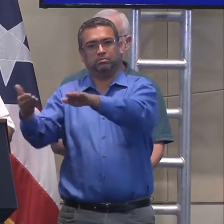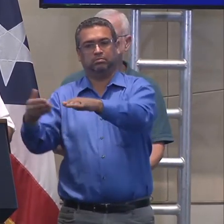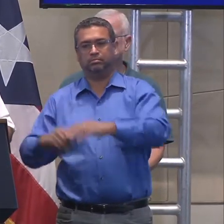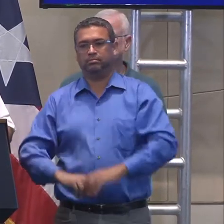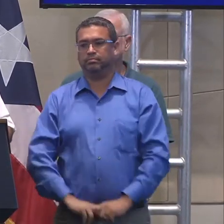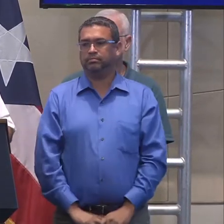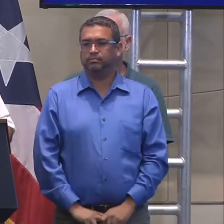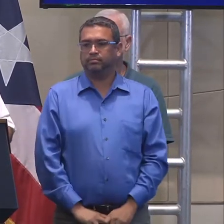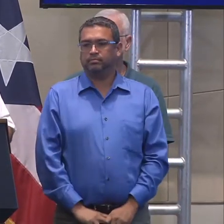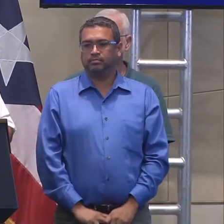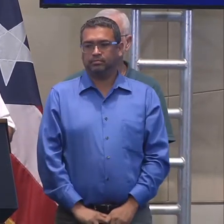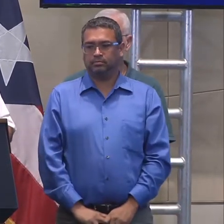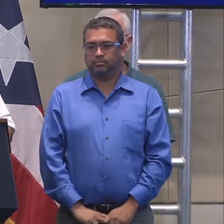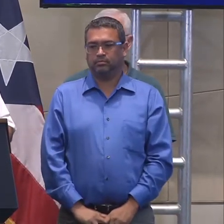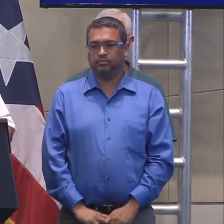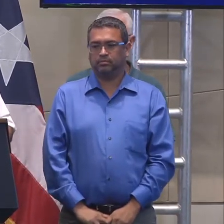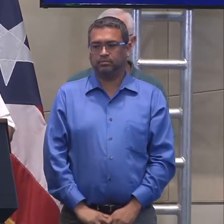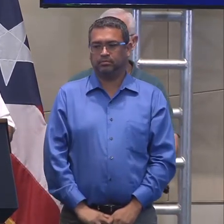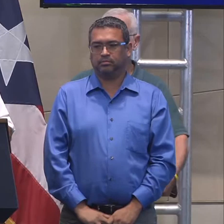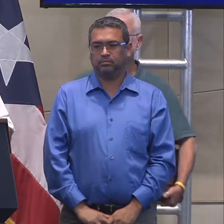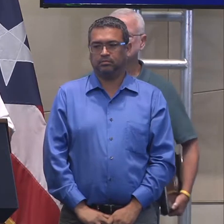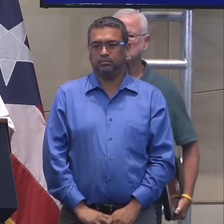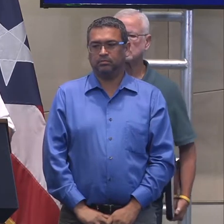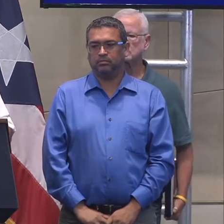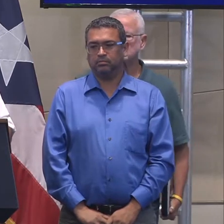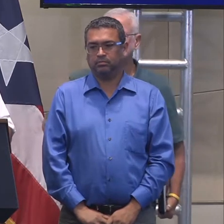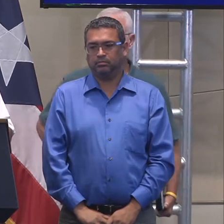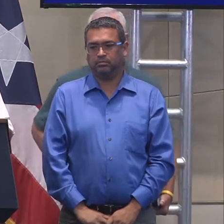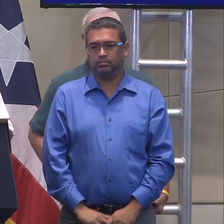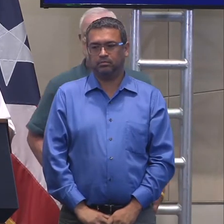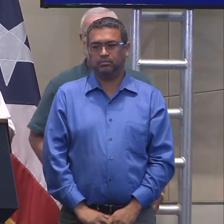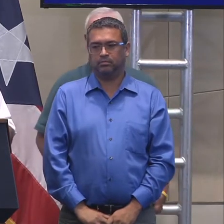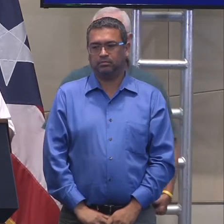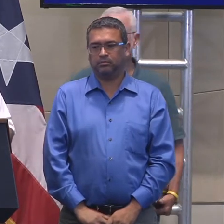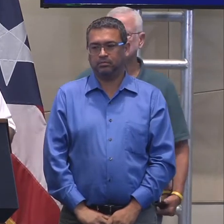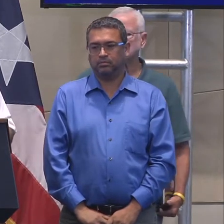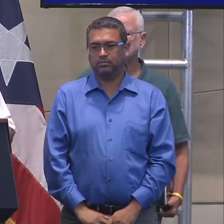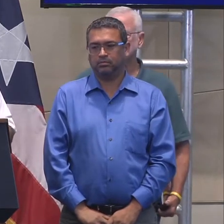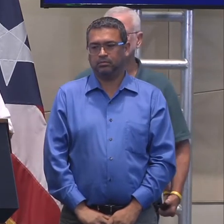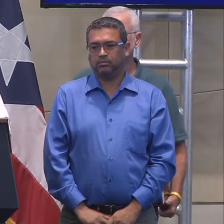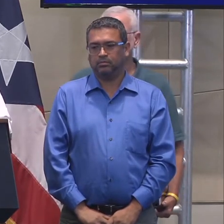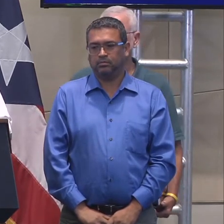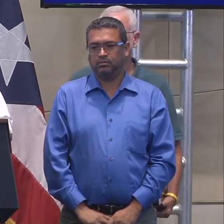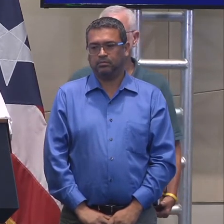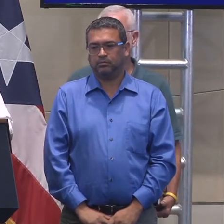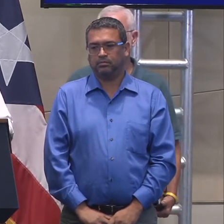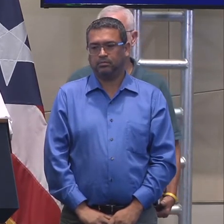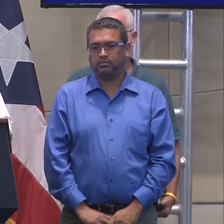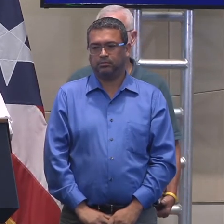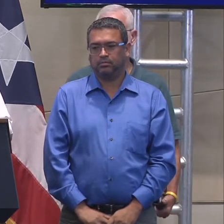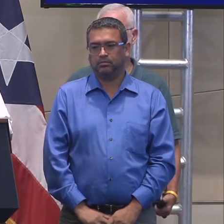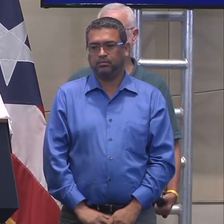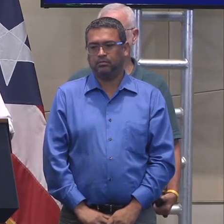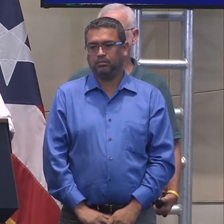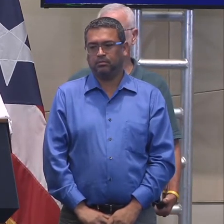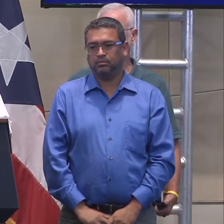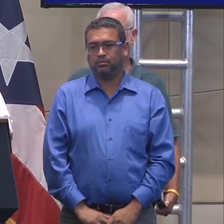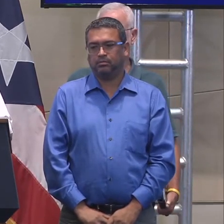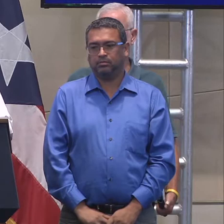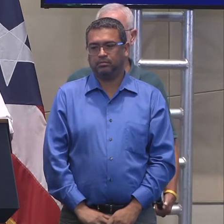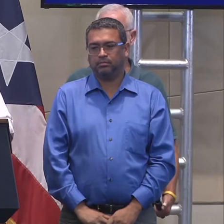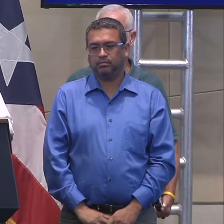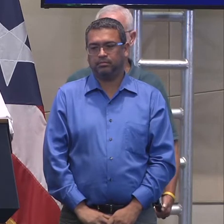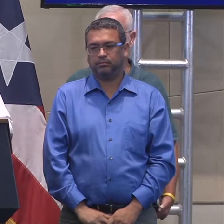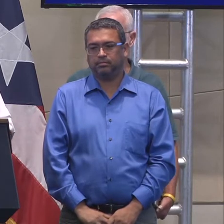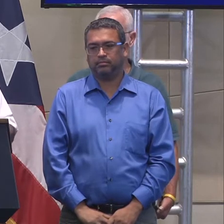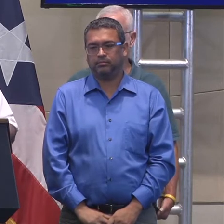¿Pero una cosa son las muertes que ya puede certificar el trabajo? Lo que está ocurriendo, ¿ustedes? Es algo importante. Pero me refiero, si están